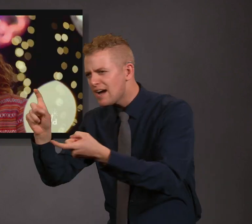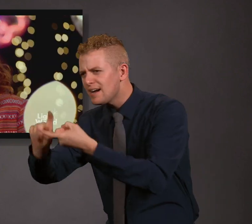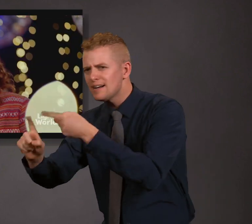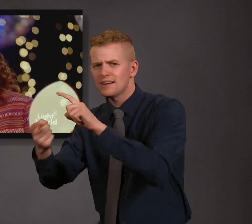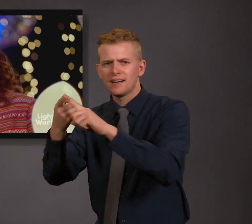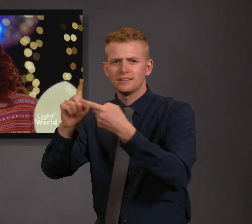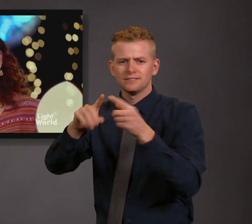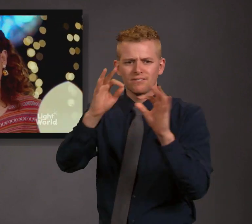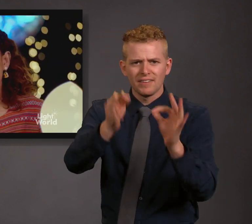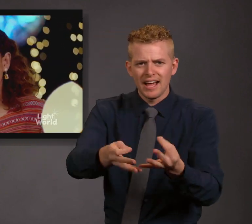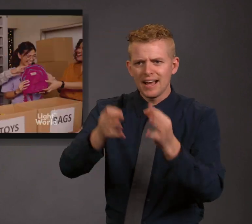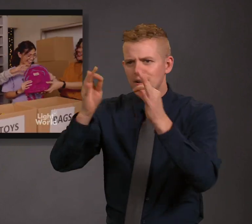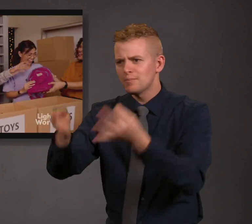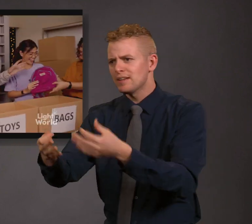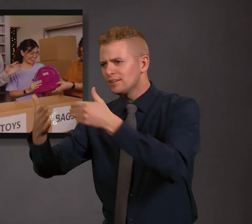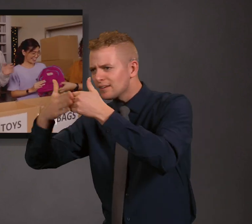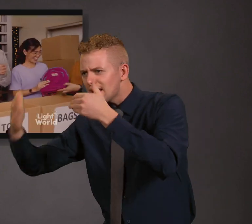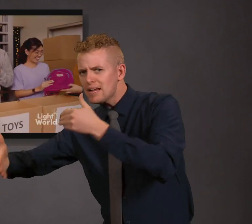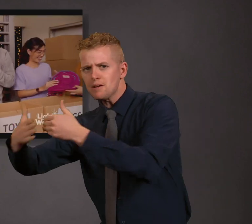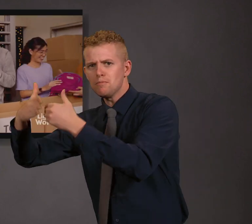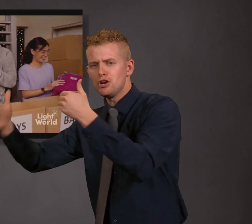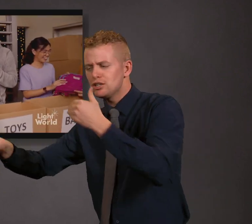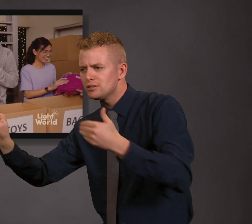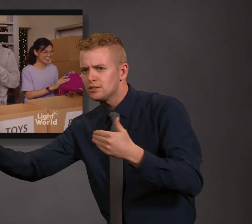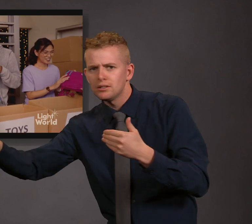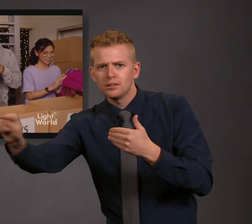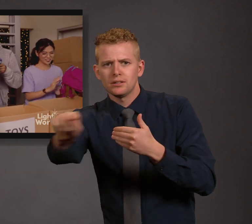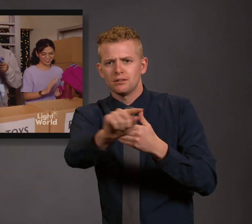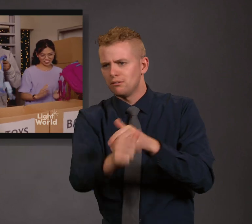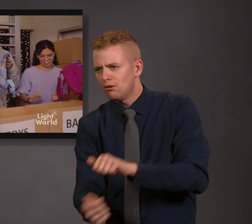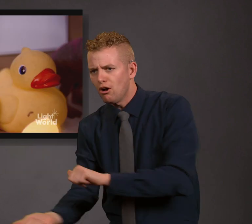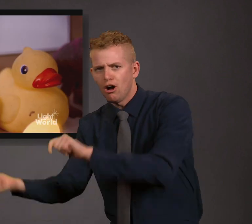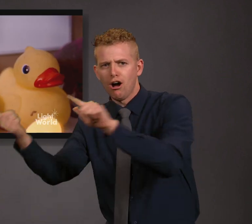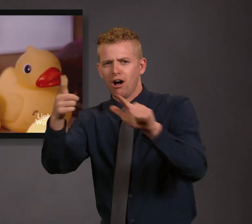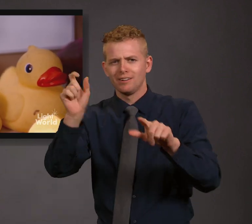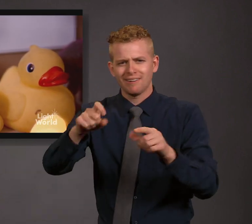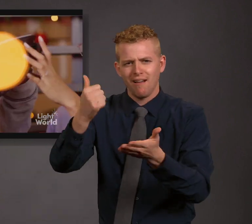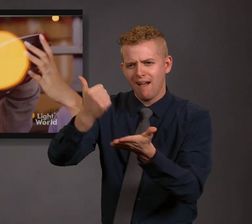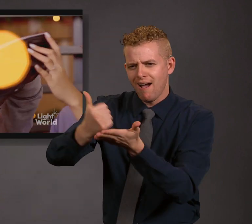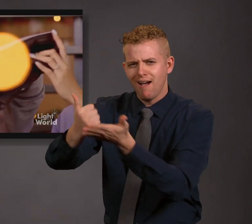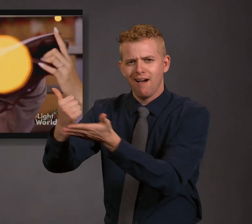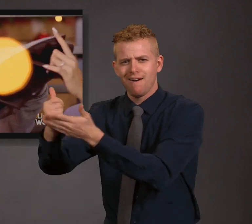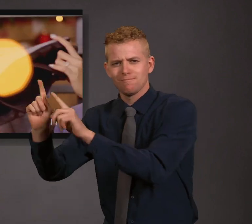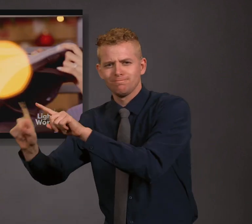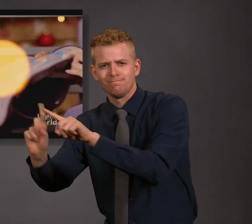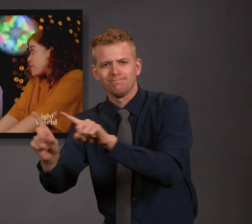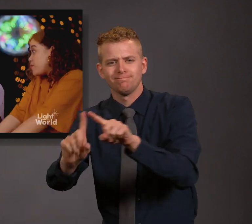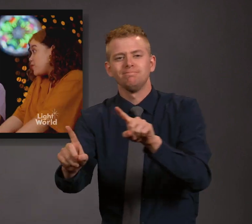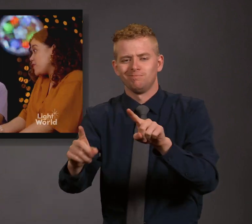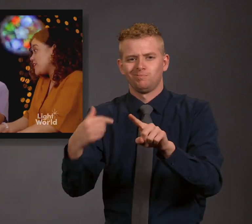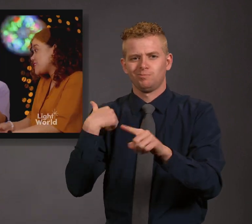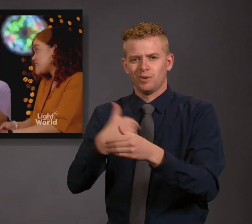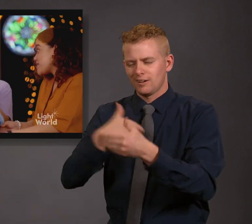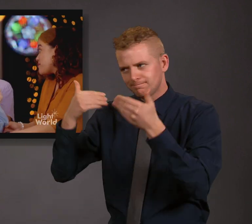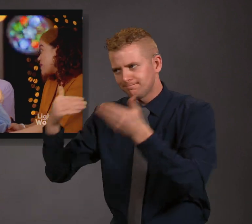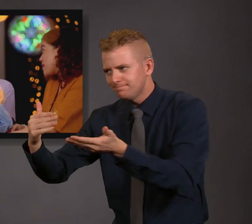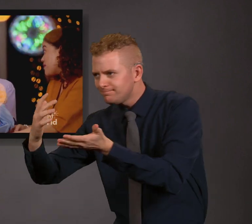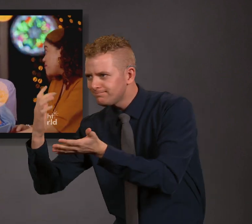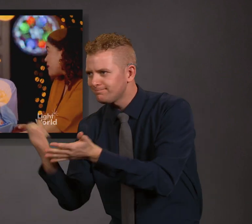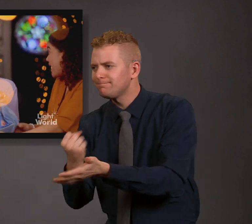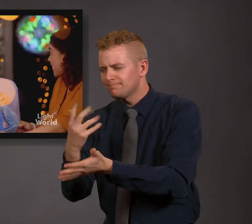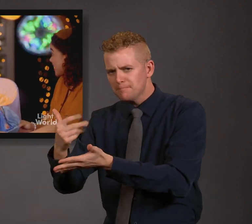Tayong lahat ay may magagawa Pagtunong sa